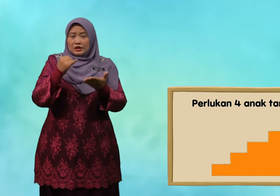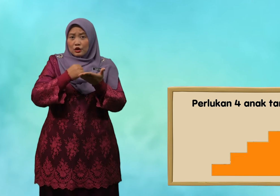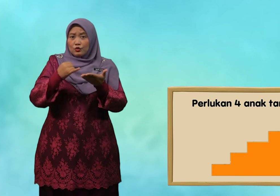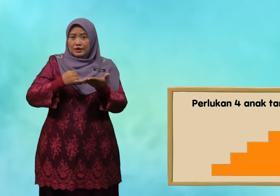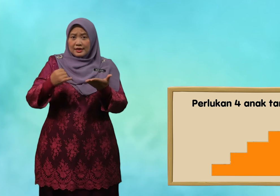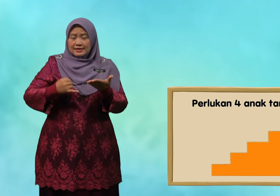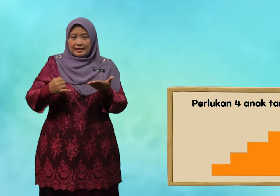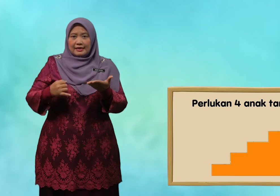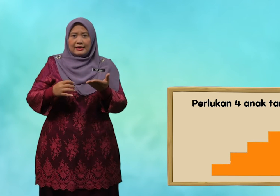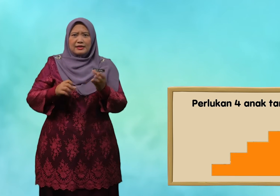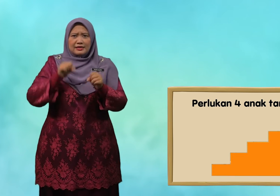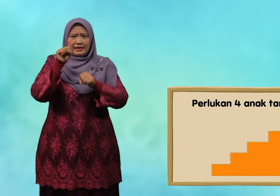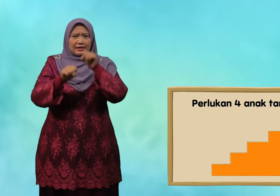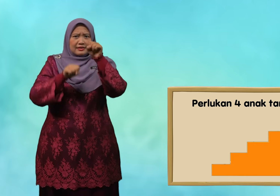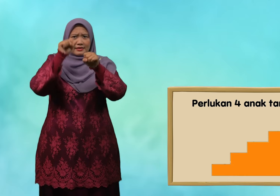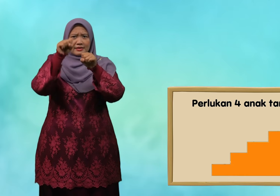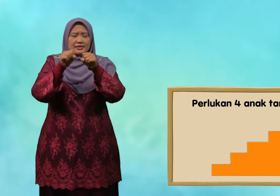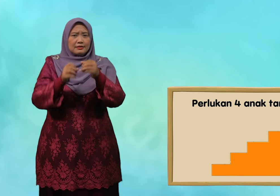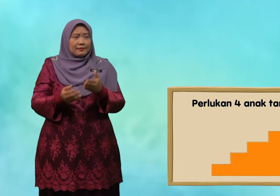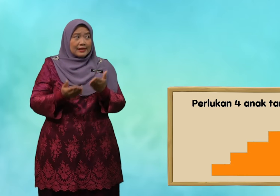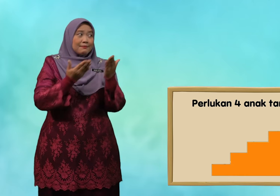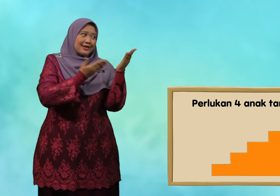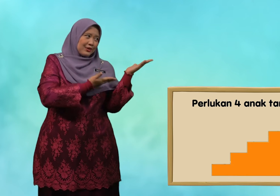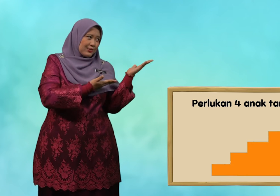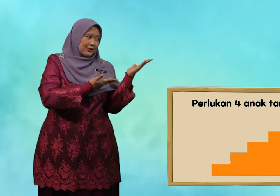kita lukiskan tangga seperti berikut.